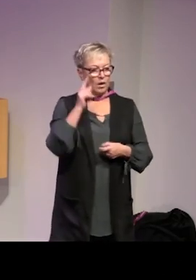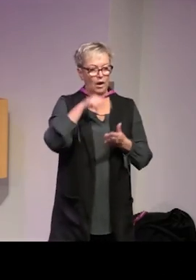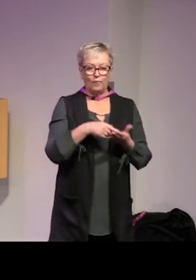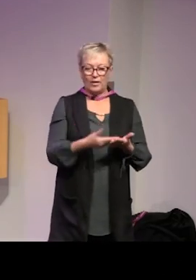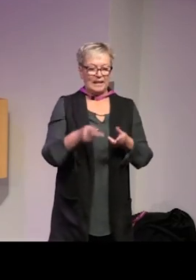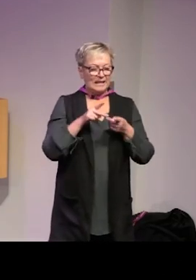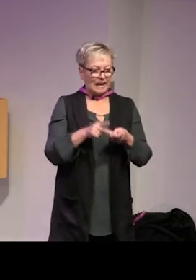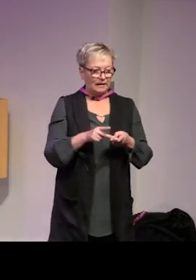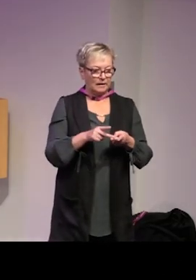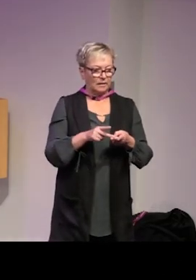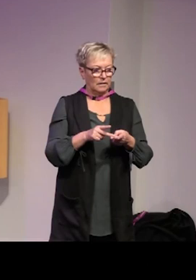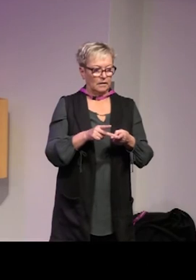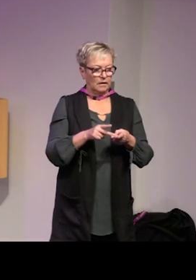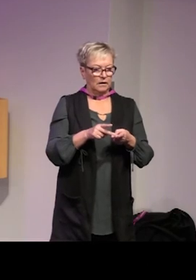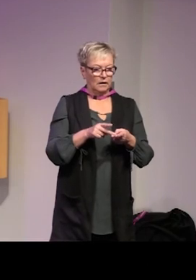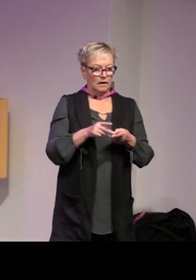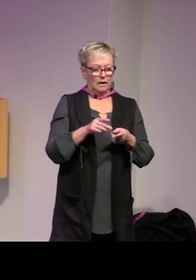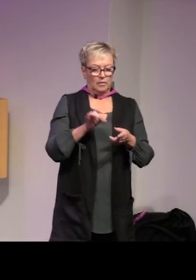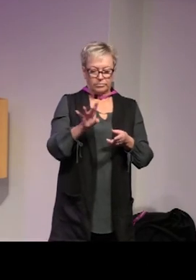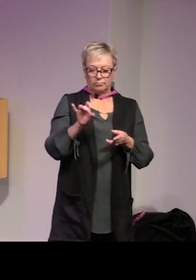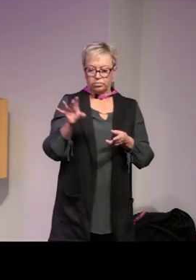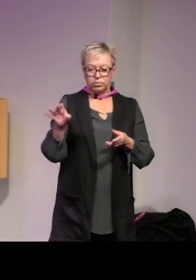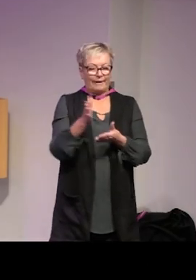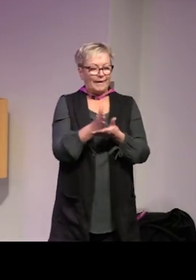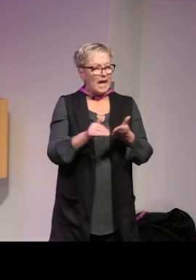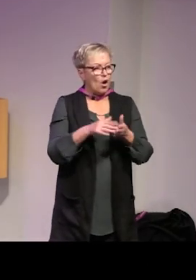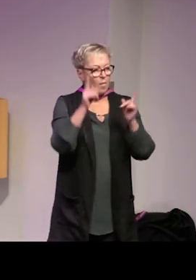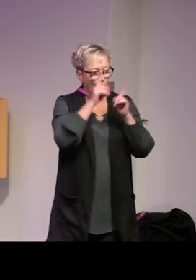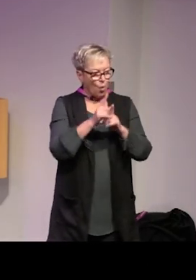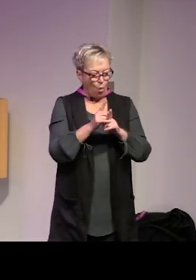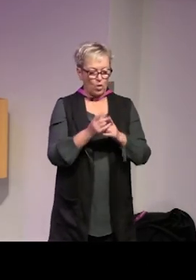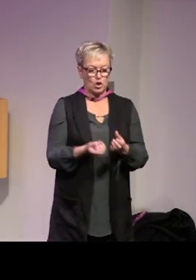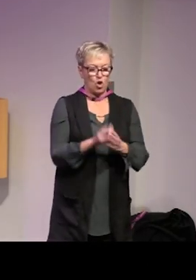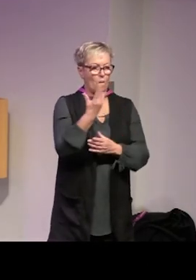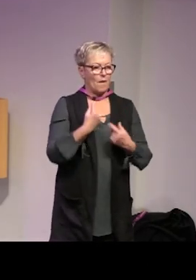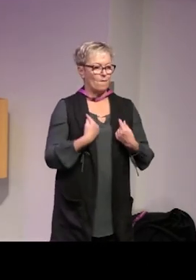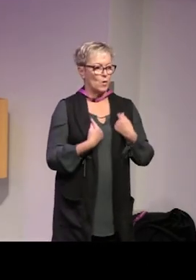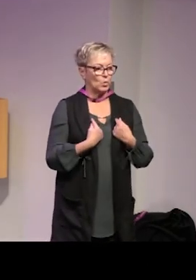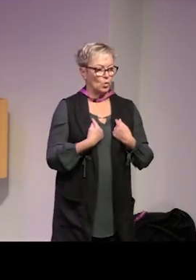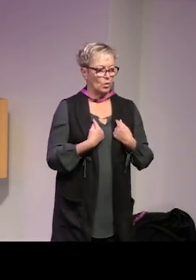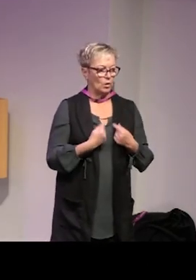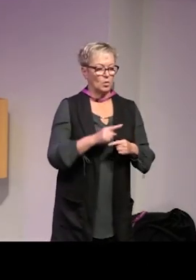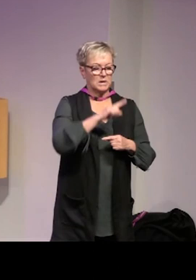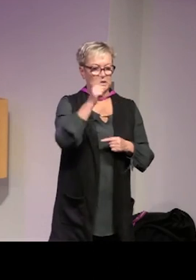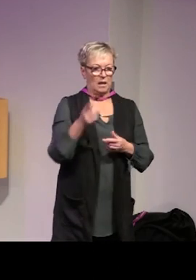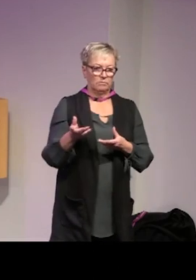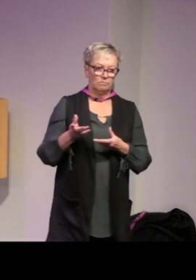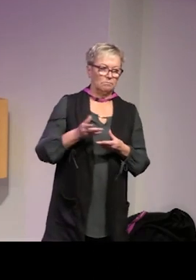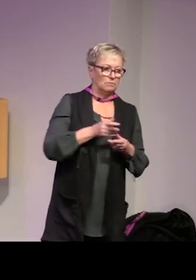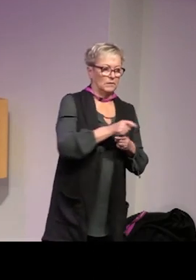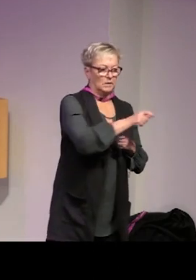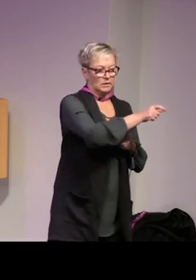för att inte igen stöta ut delar av befolkningen och då skapa frustrationer som sen kan